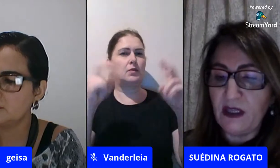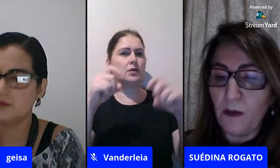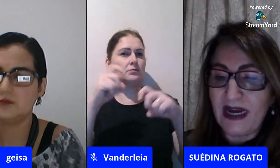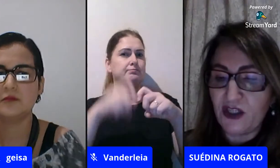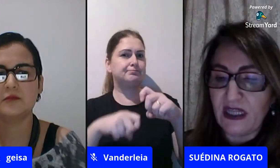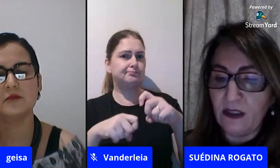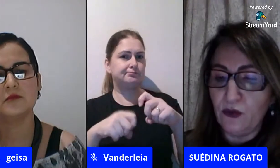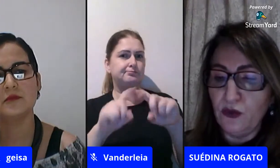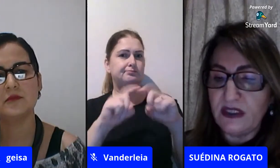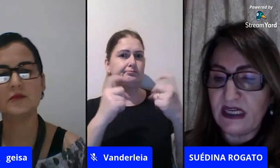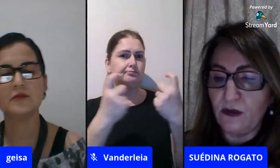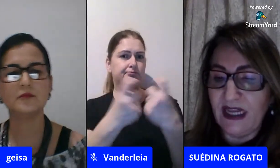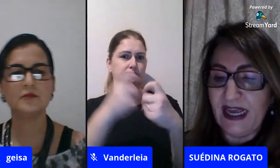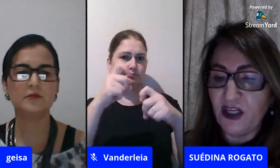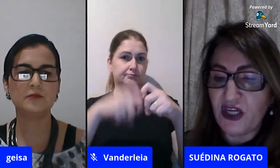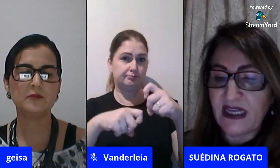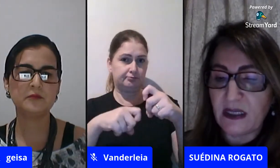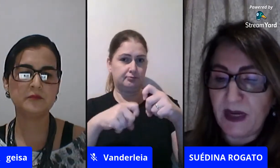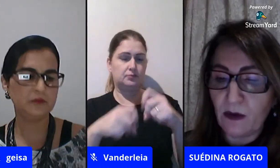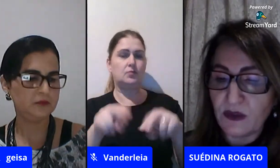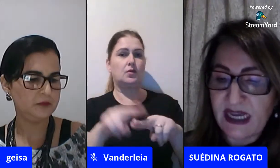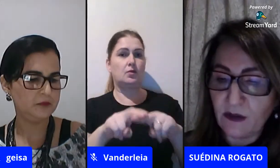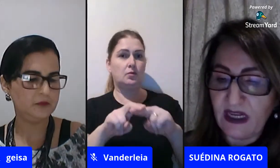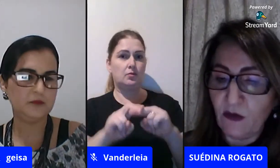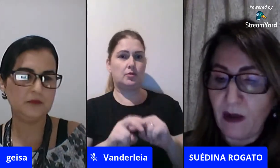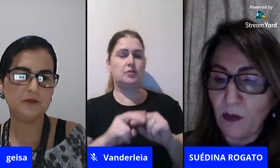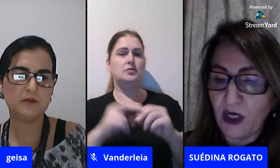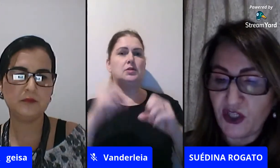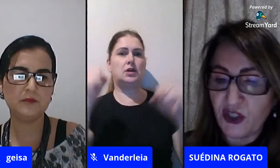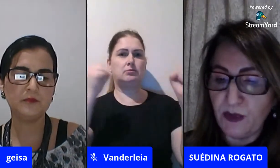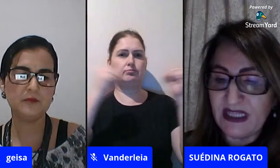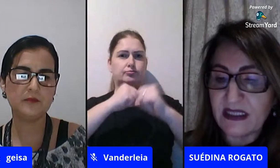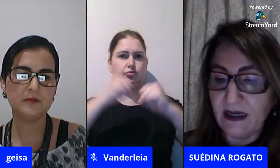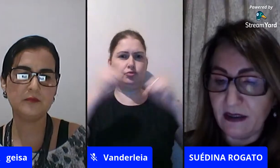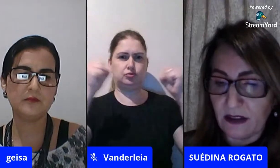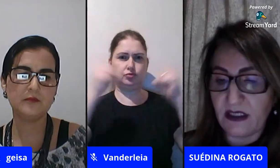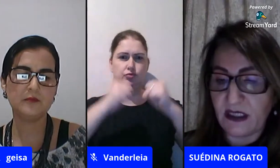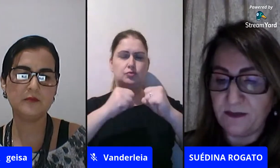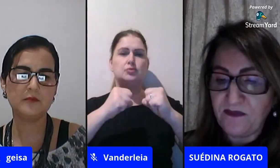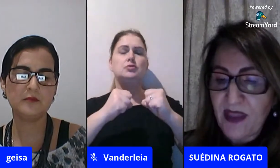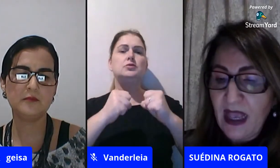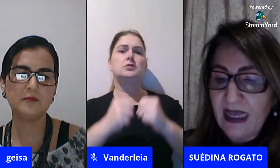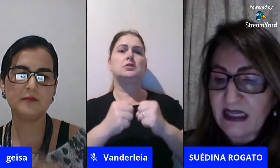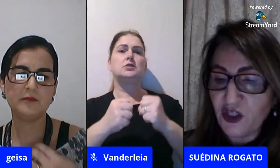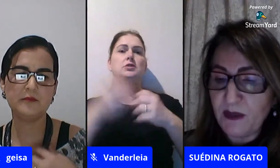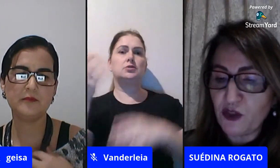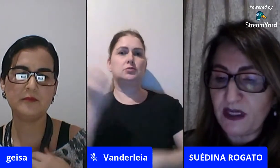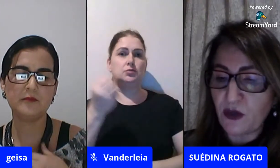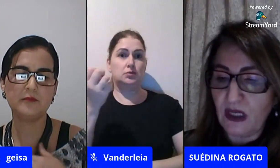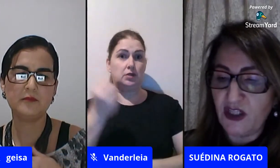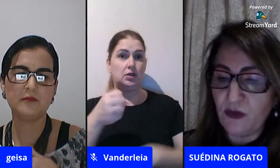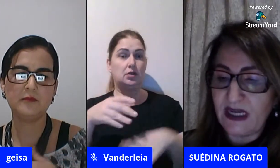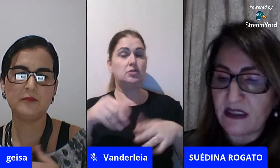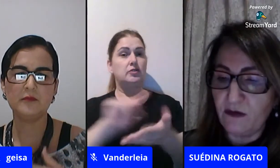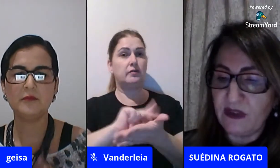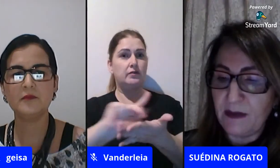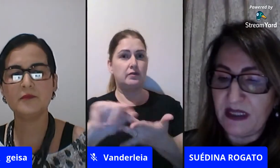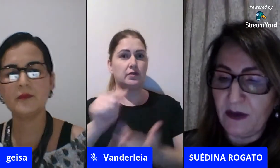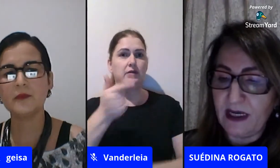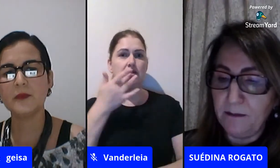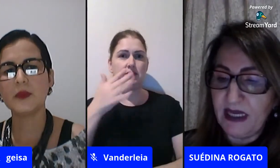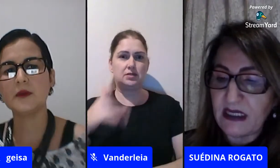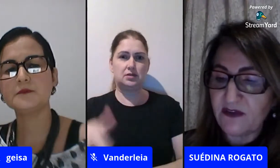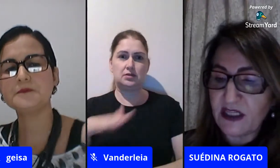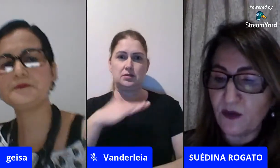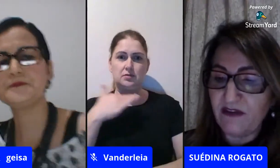anos devido ao marketing da indústria do leite esse preconceito levou à morte de muitas crianças recentemente uma escola de educação